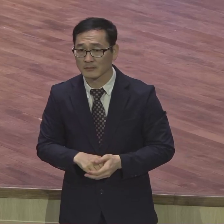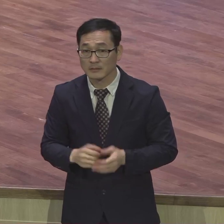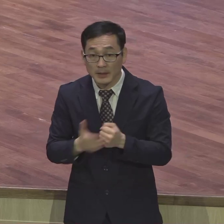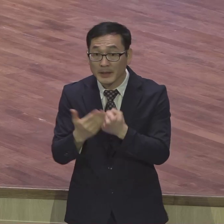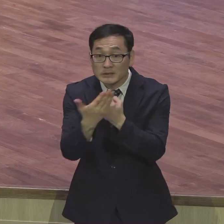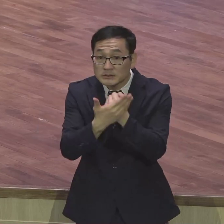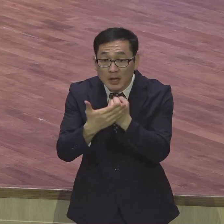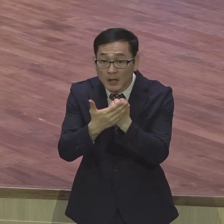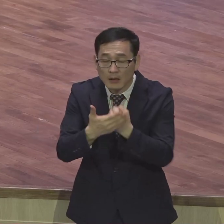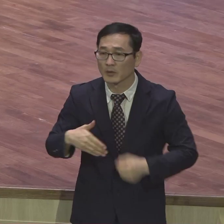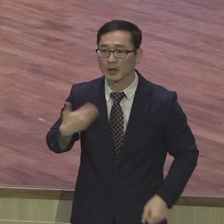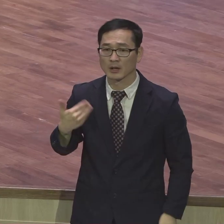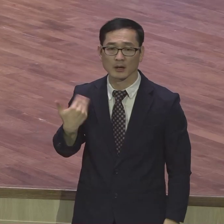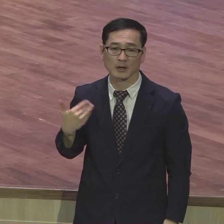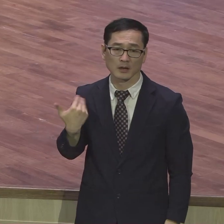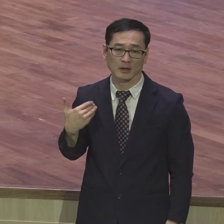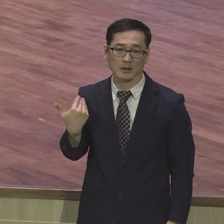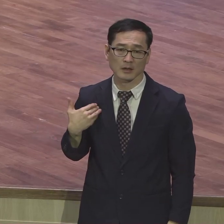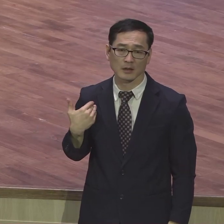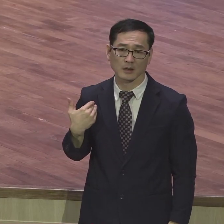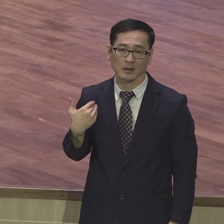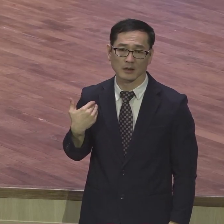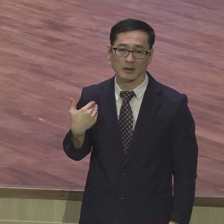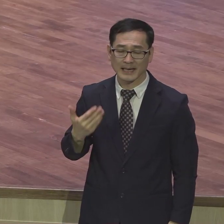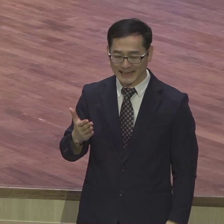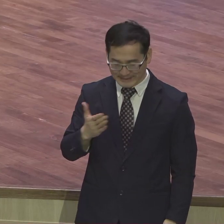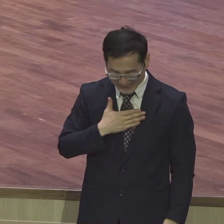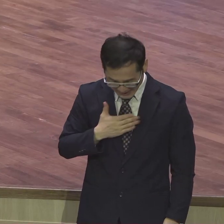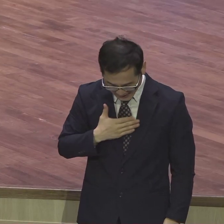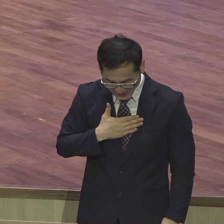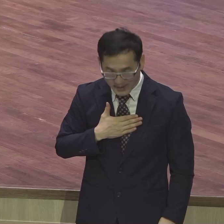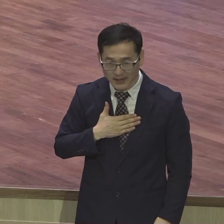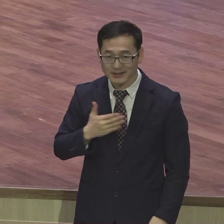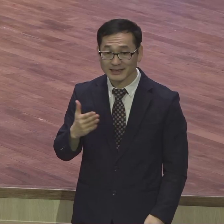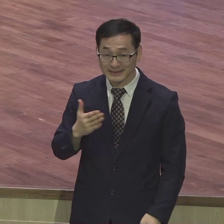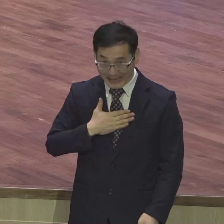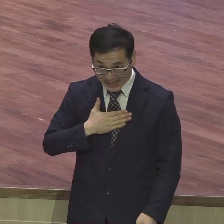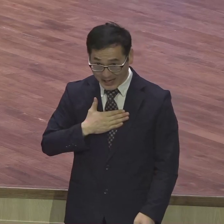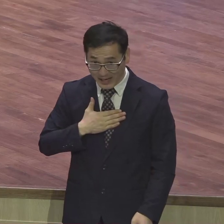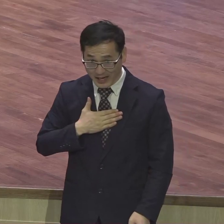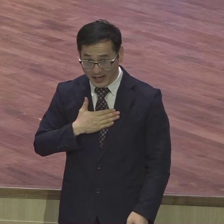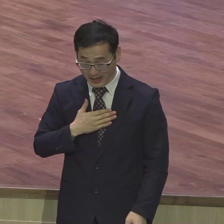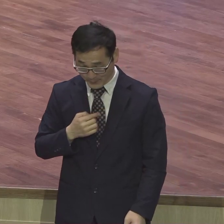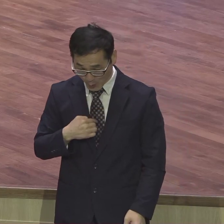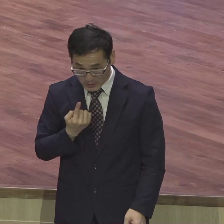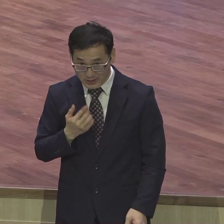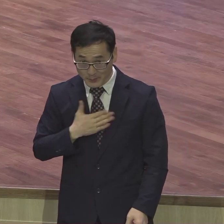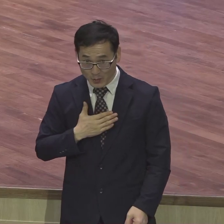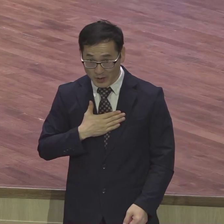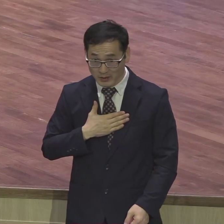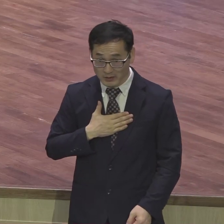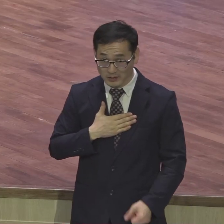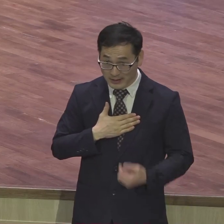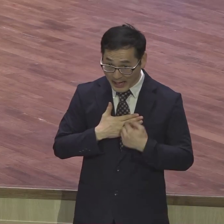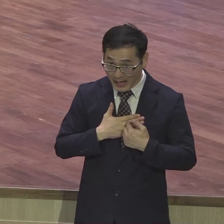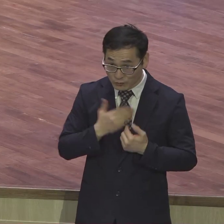없었어요 나의 나된 것은 하나님의 은혜라는 고백을 한 적이 없었어요 그런데 다메색